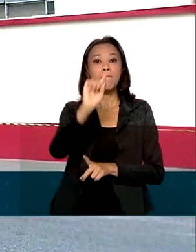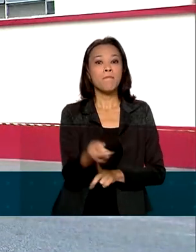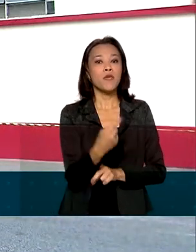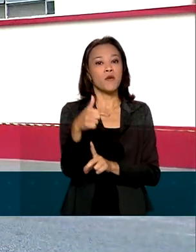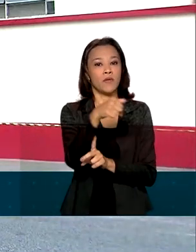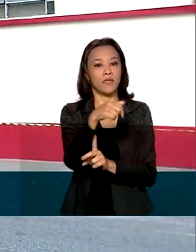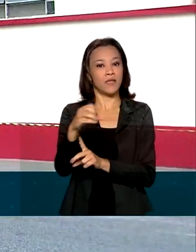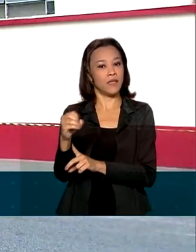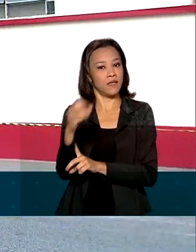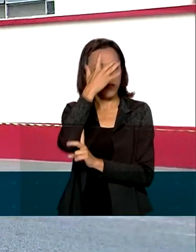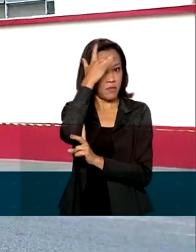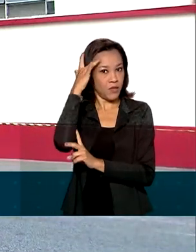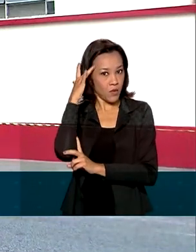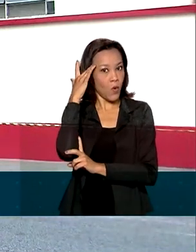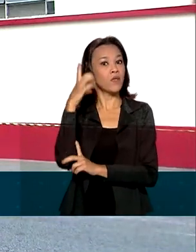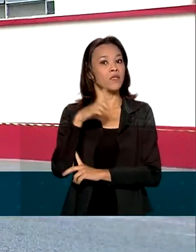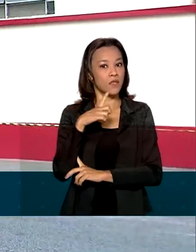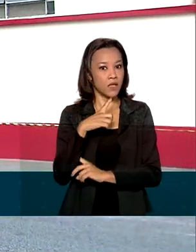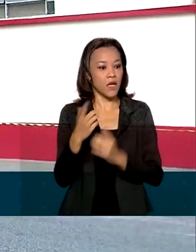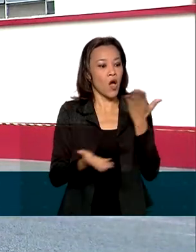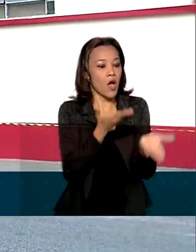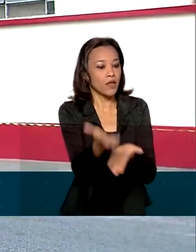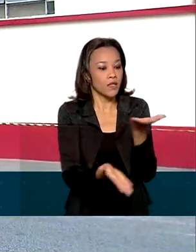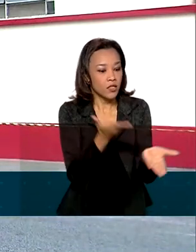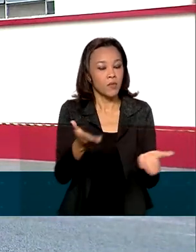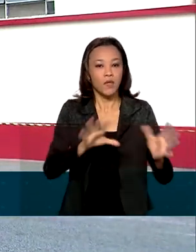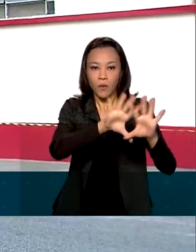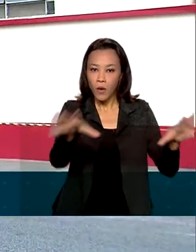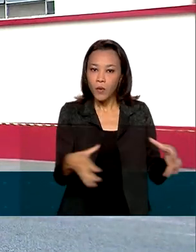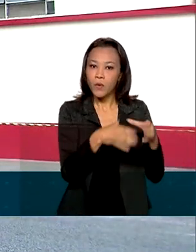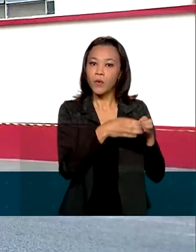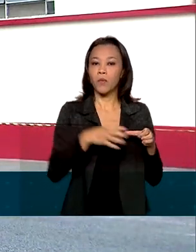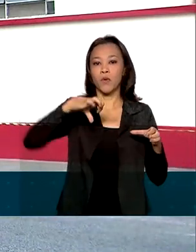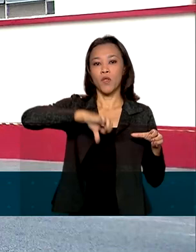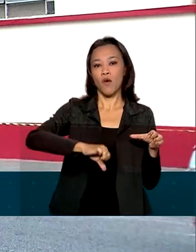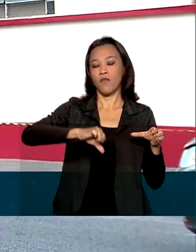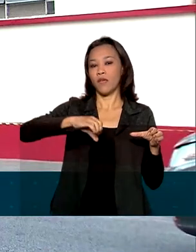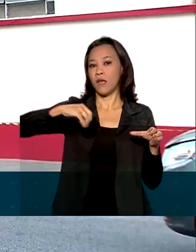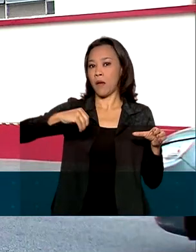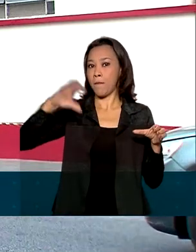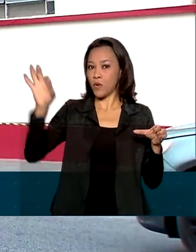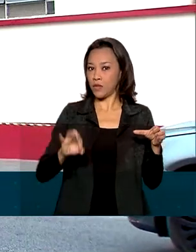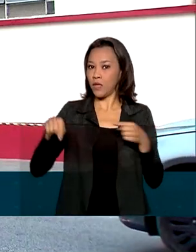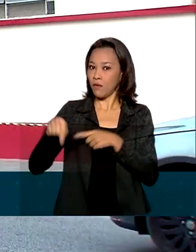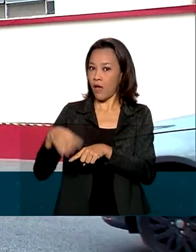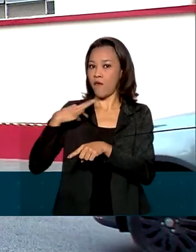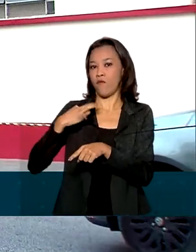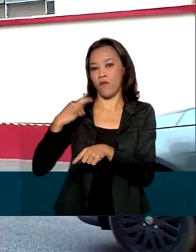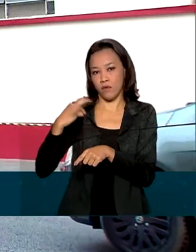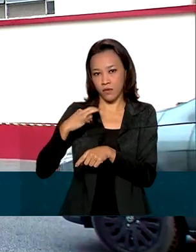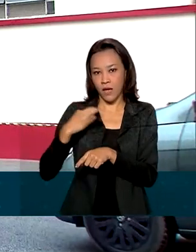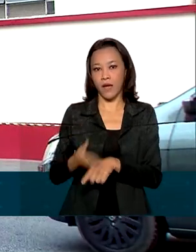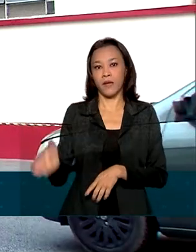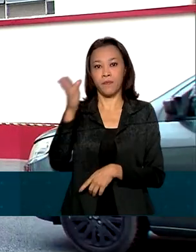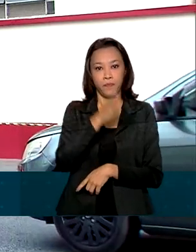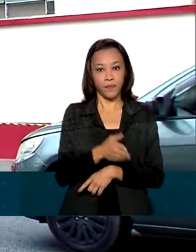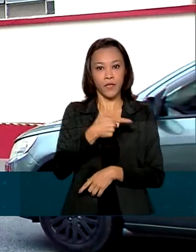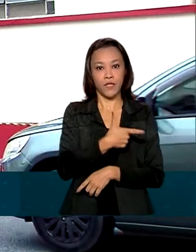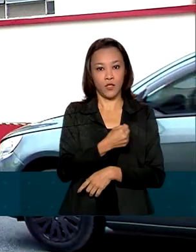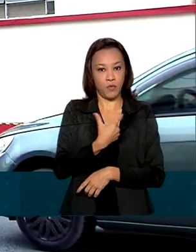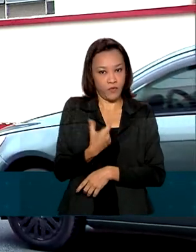pessoas prestam serviços ao grupo, 90% deles de forma voluntária. Em 2020,